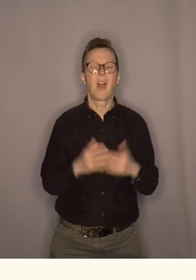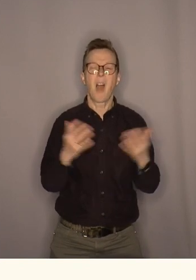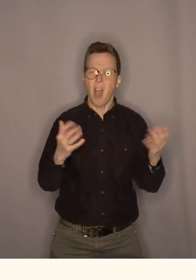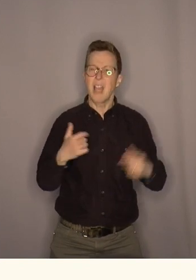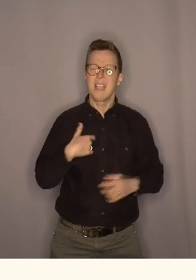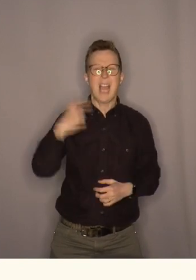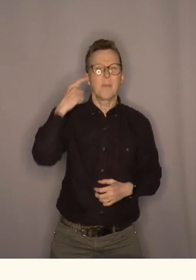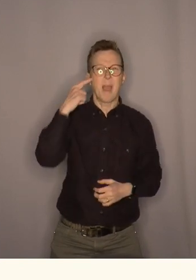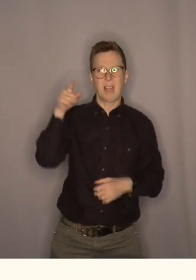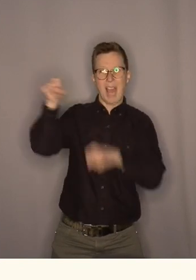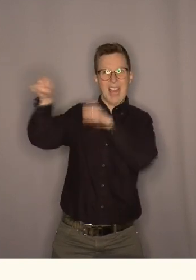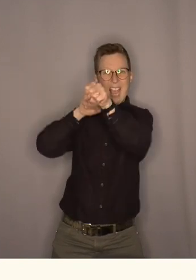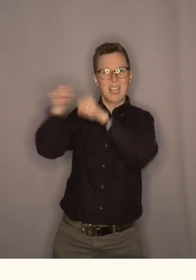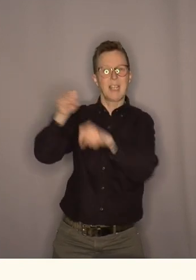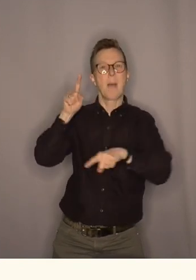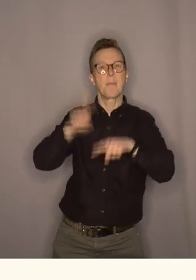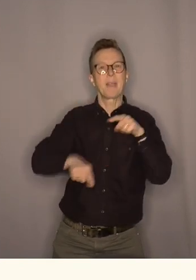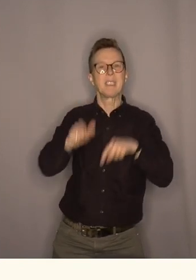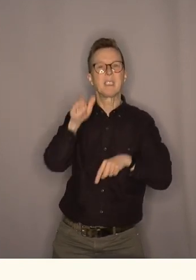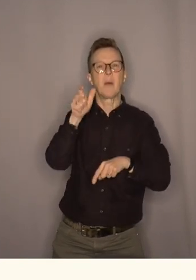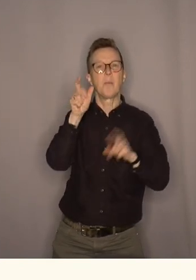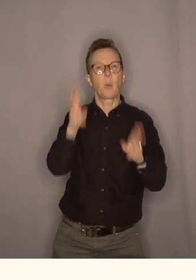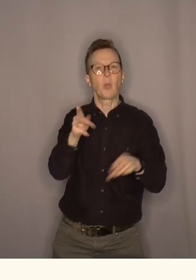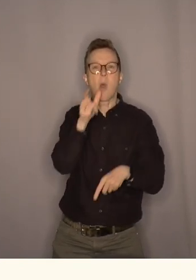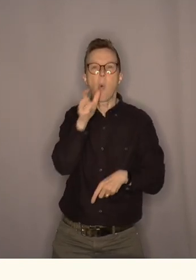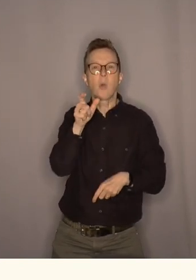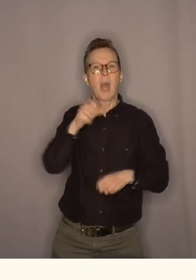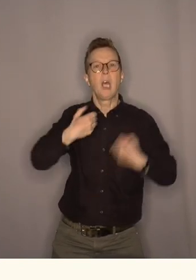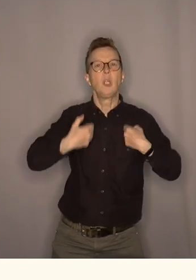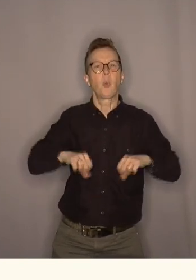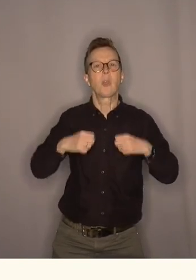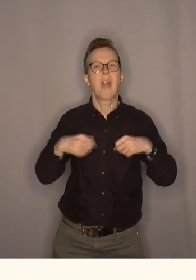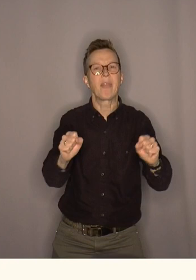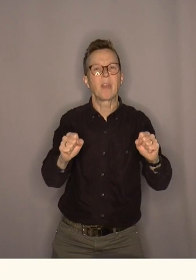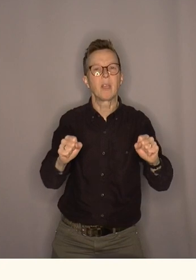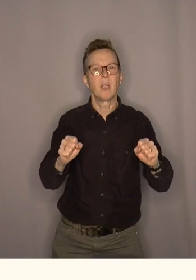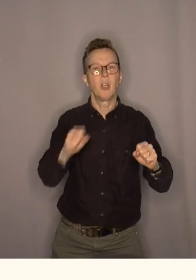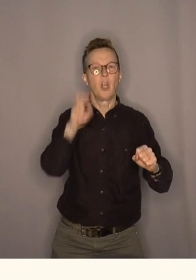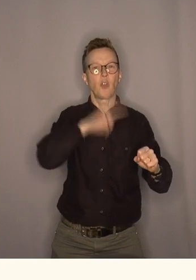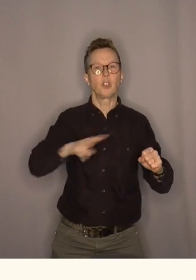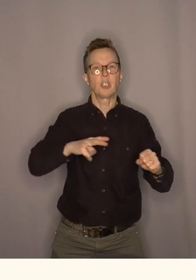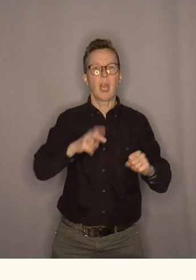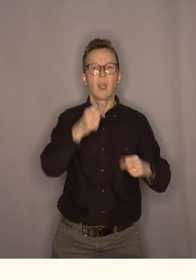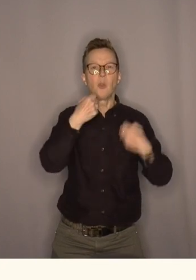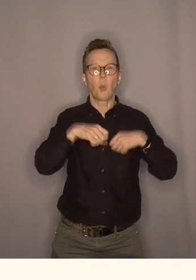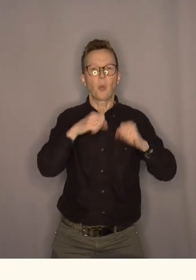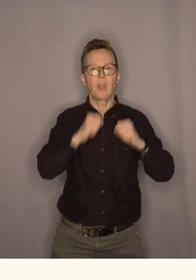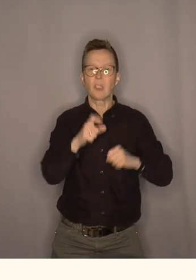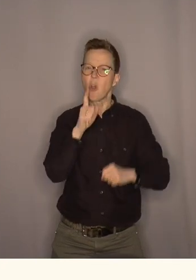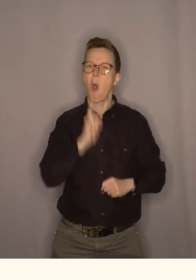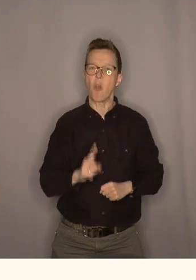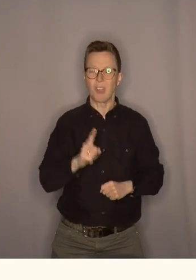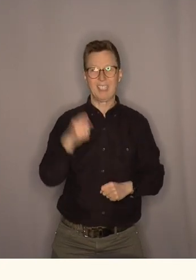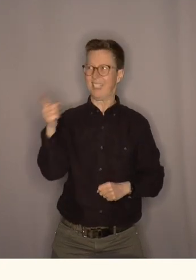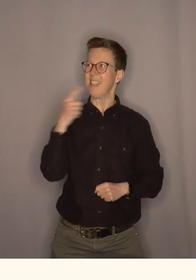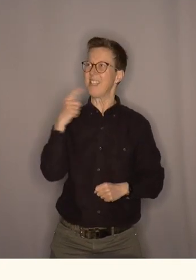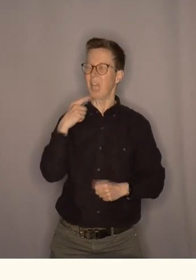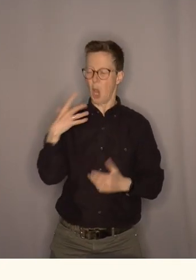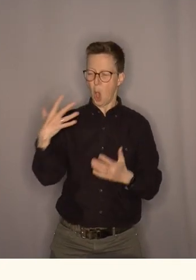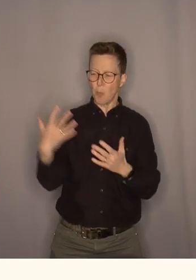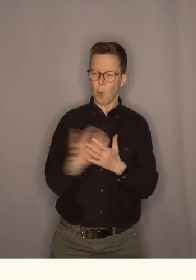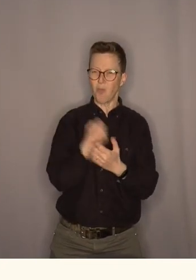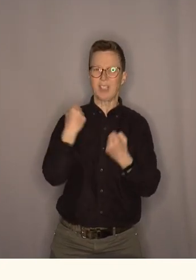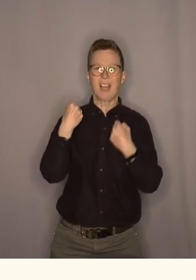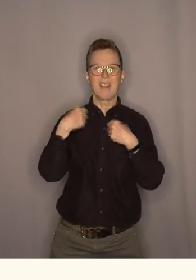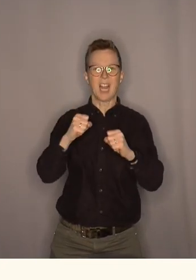Jeg mener at regjeringen vår de misbruker dette dugnadsbegrepet. De misbruker det norske dugnadsånden og mener at profittbrevet oljeleiting i et